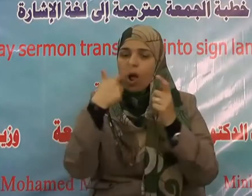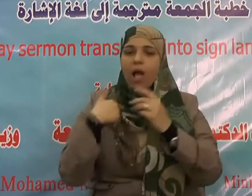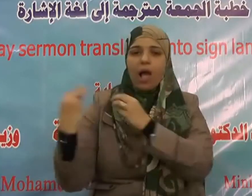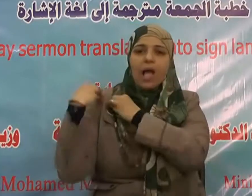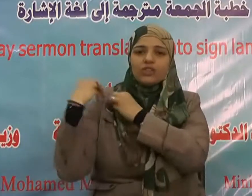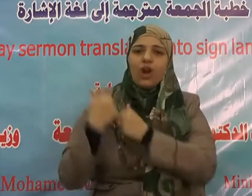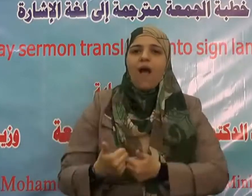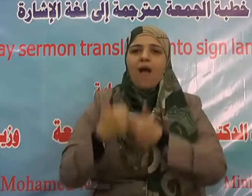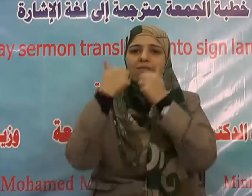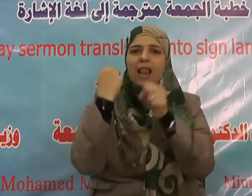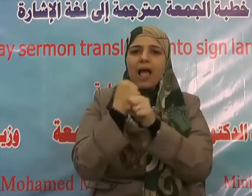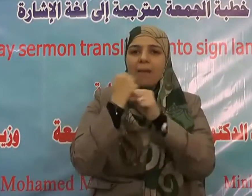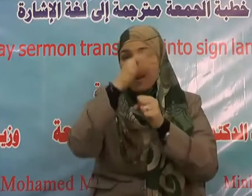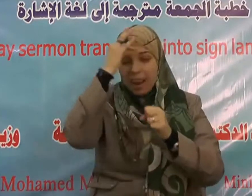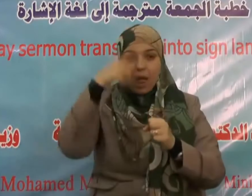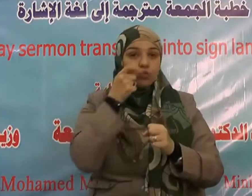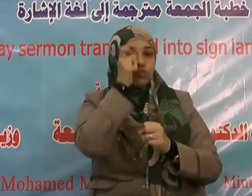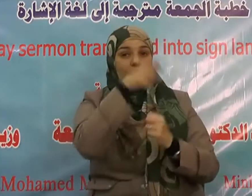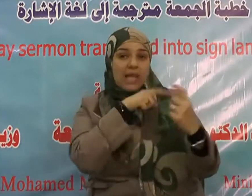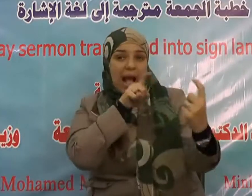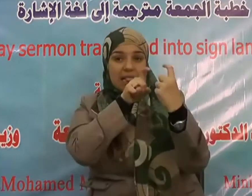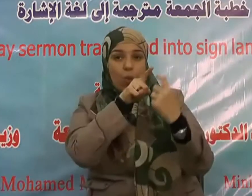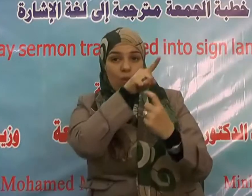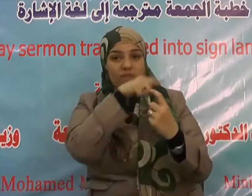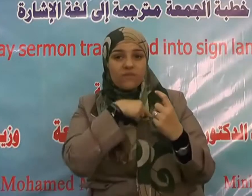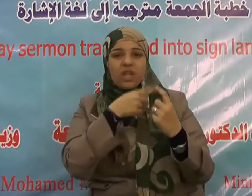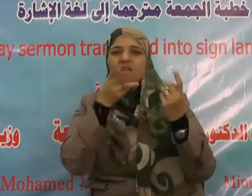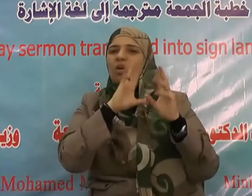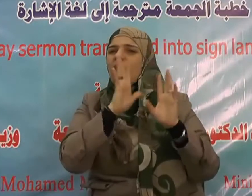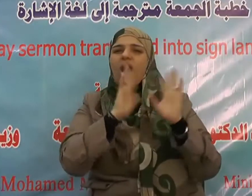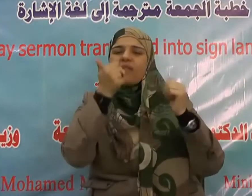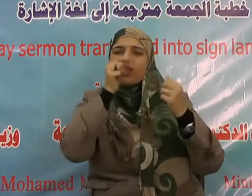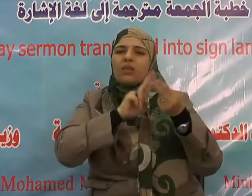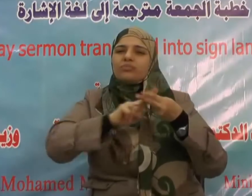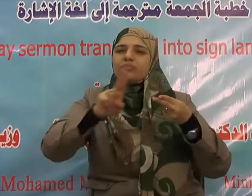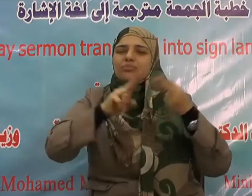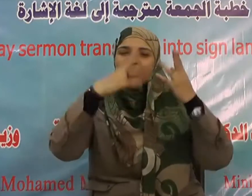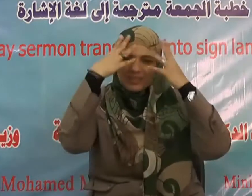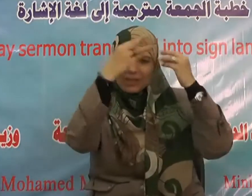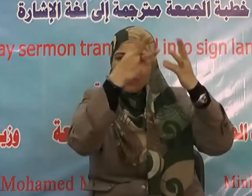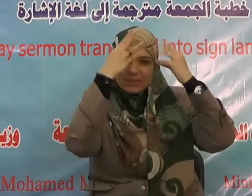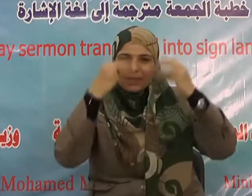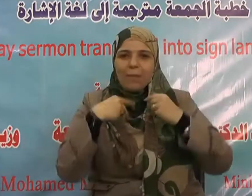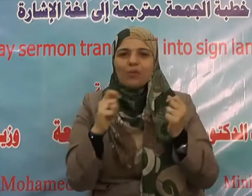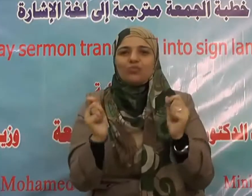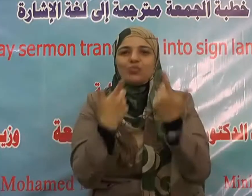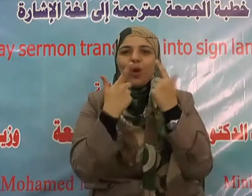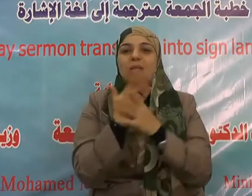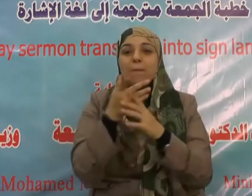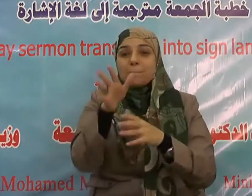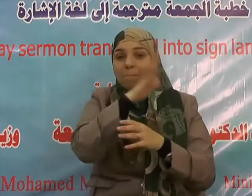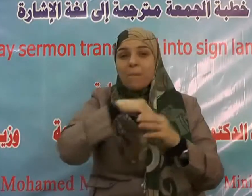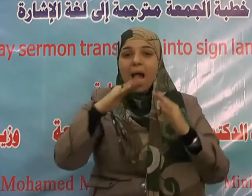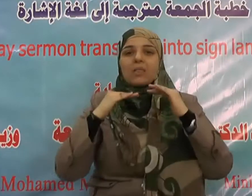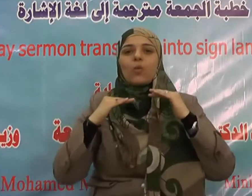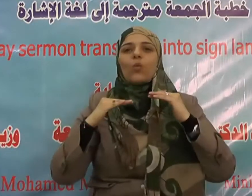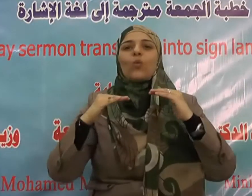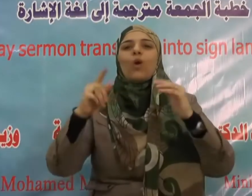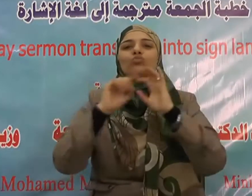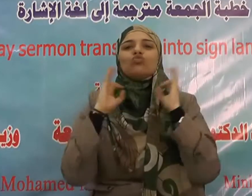الذي لا يأمن جاره بوائقه ويقول صلى الله عليه وسلم